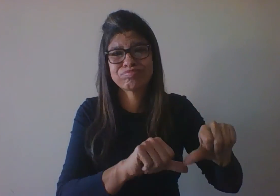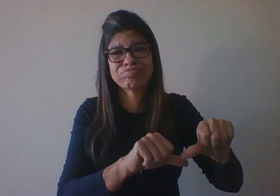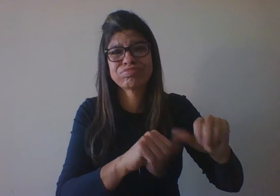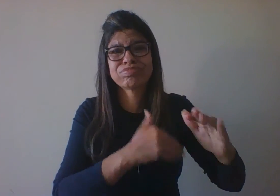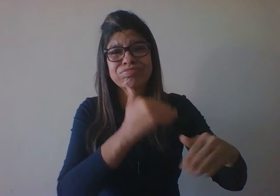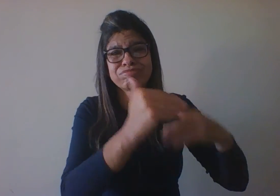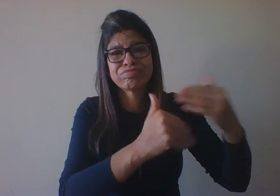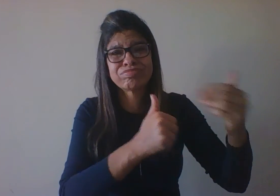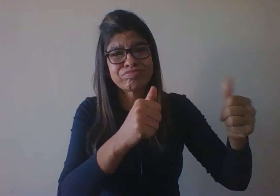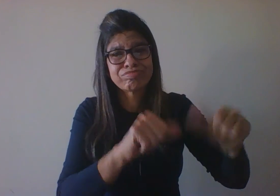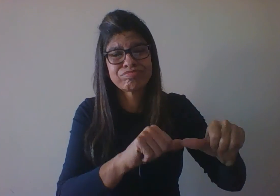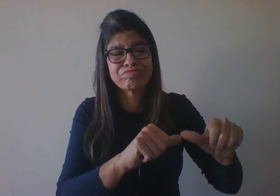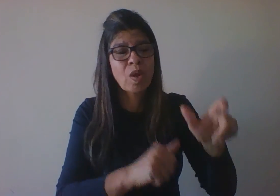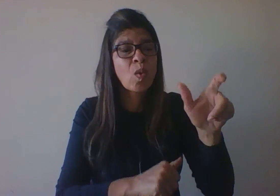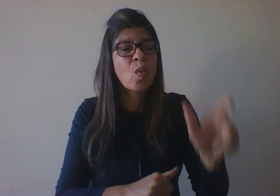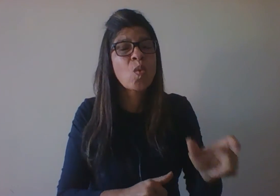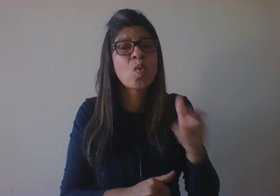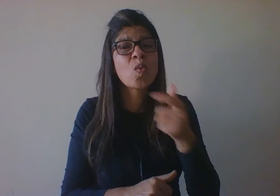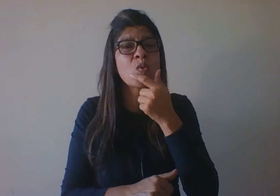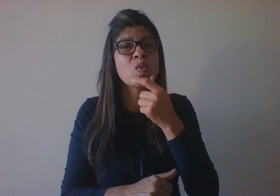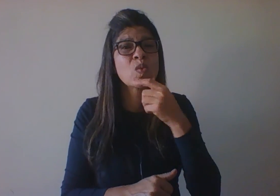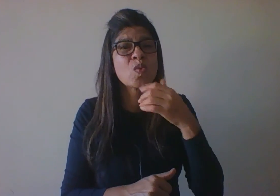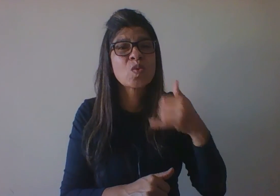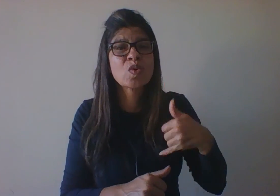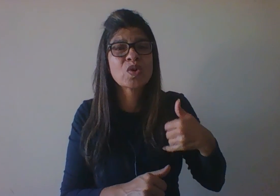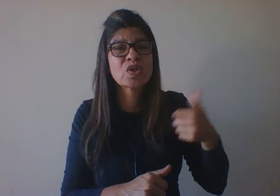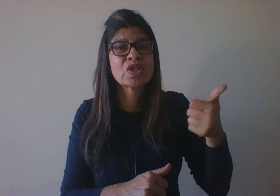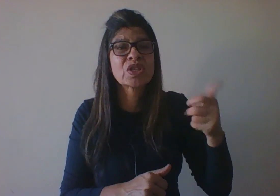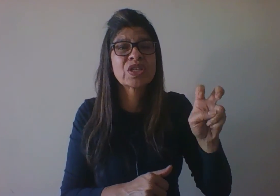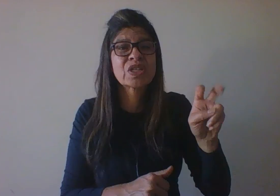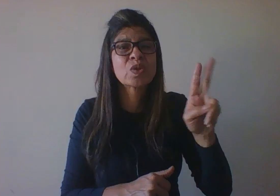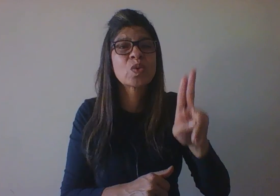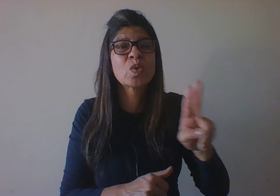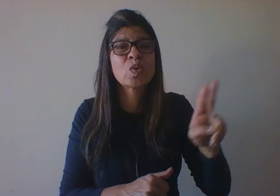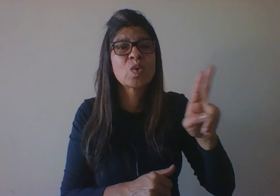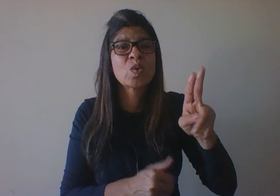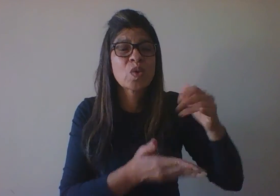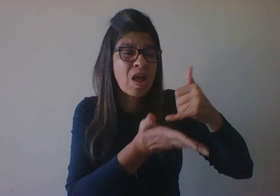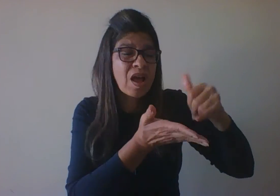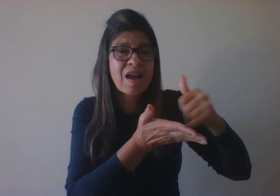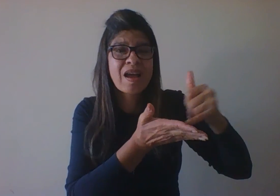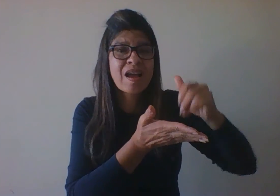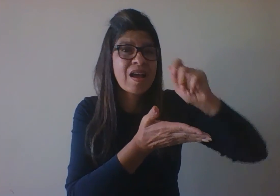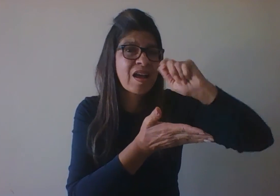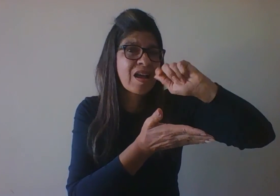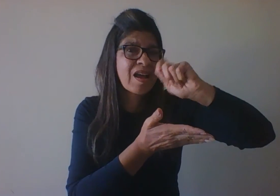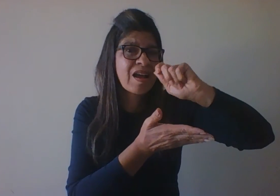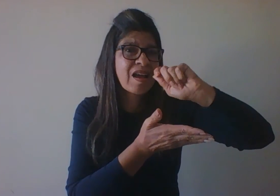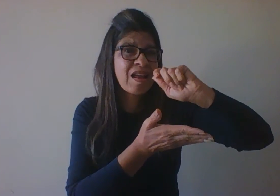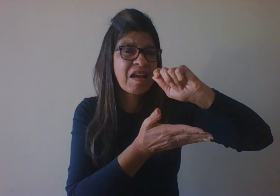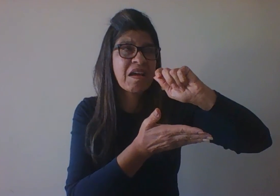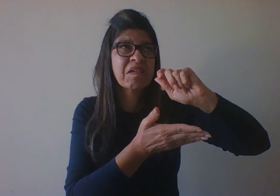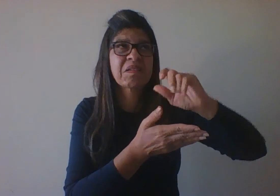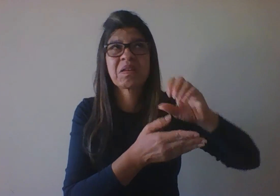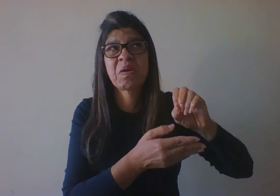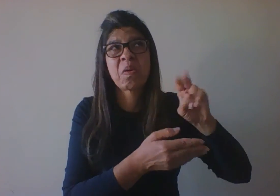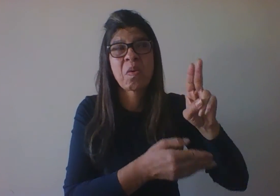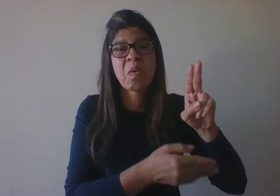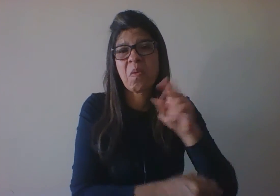rapaz de 15 é usuário de crack. Uma pessoa que é usuário de crack ou álcool ou tabaco ou